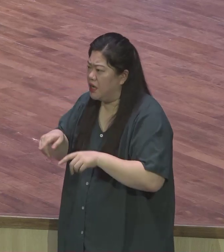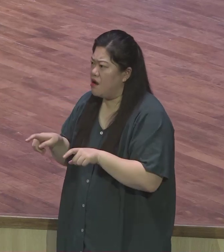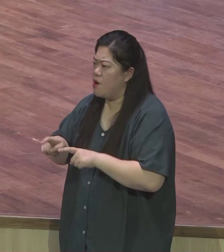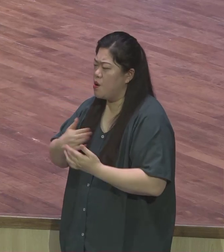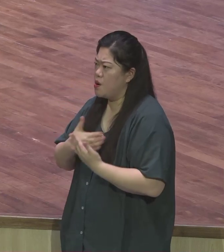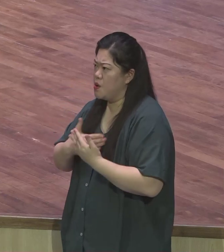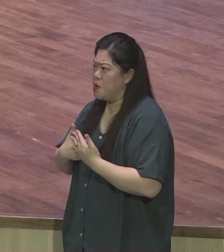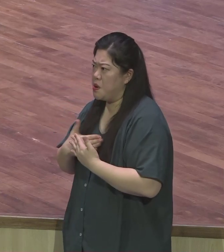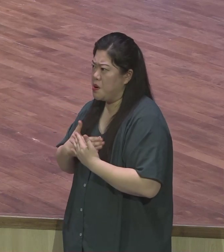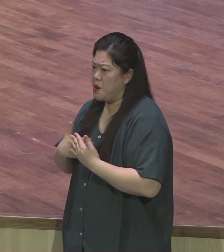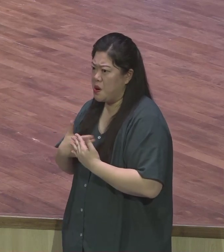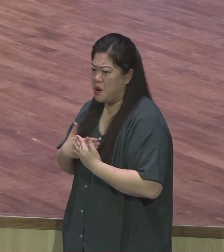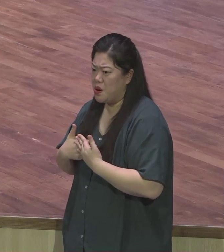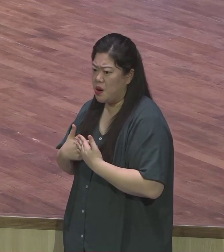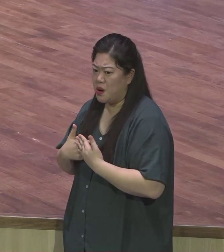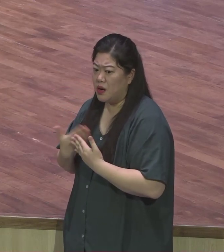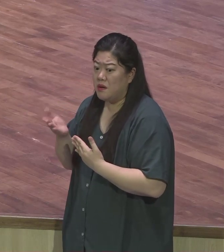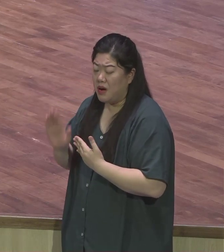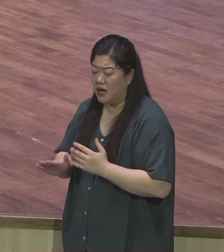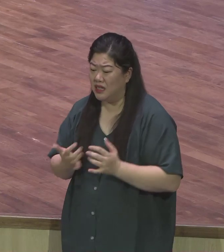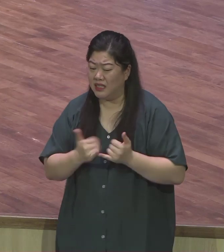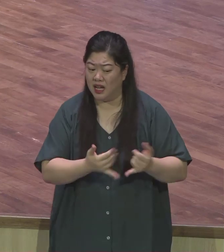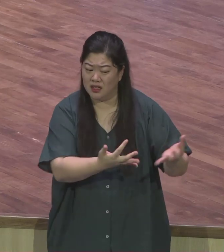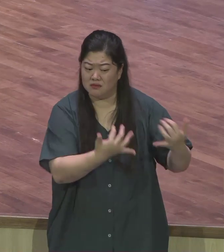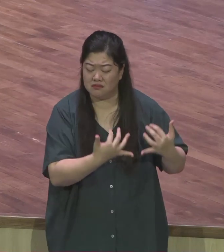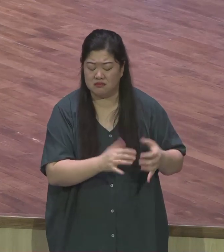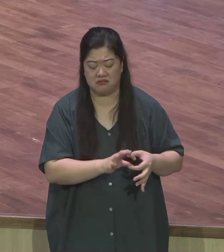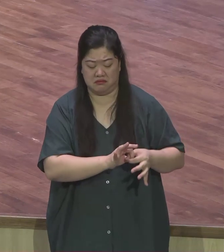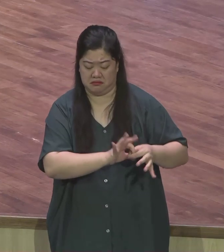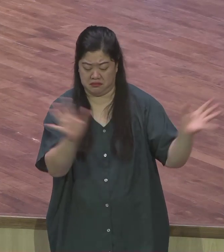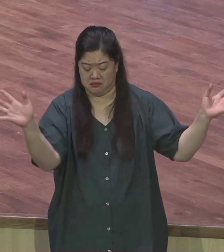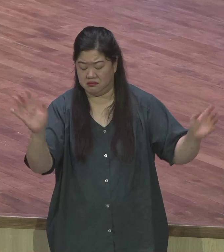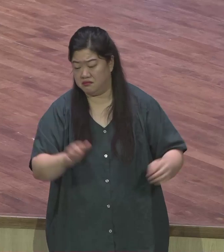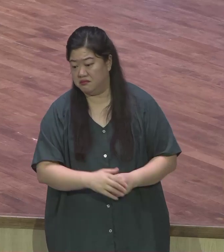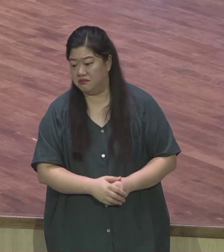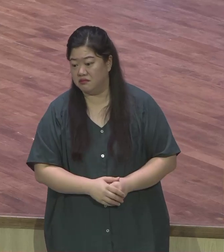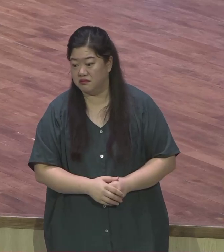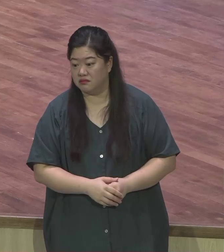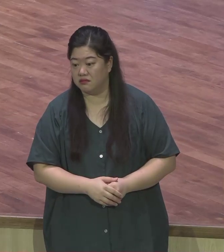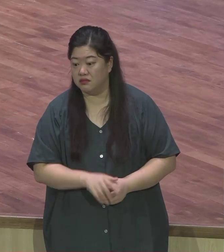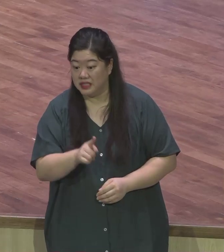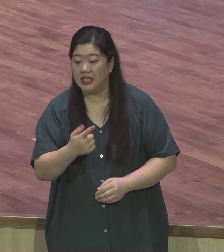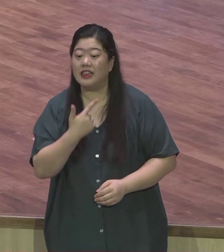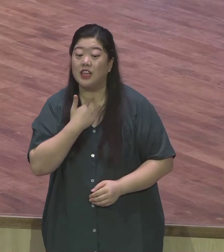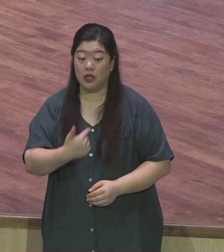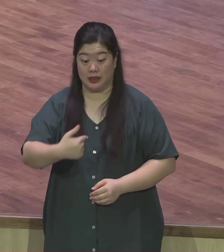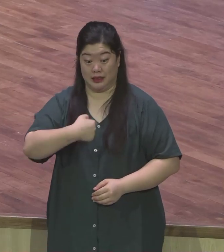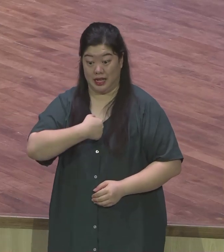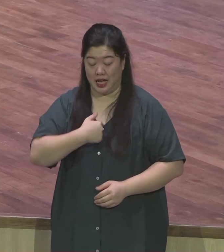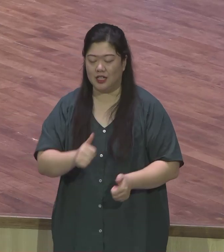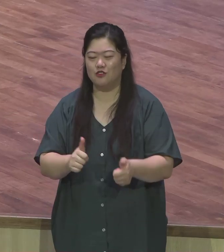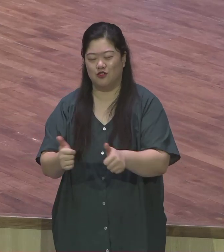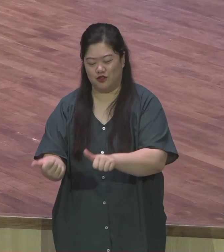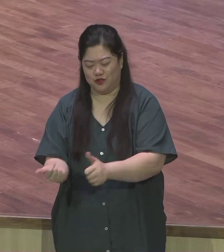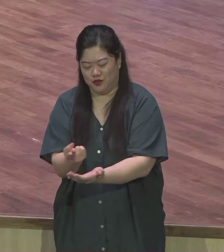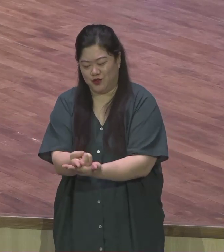오늘 금요기도의 이 기한 기도의 자리에 나온 우리 성도 여러분들 역시 하나님 앞에 은밀한 중에